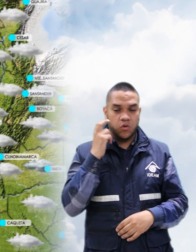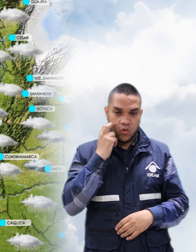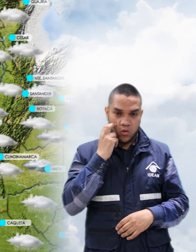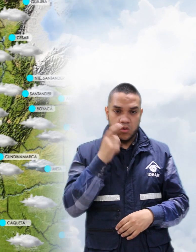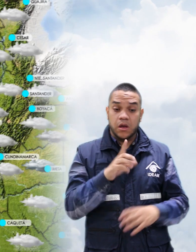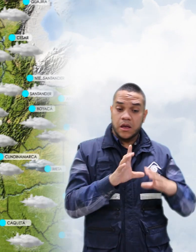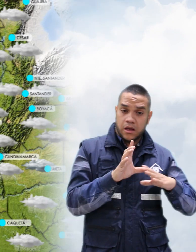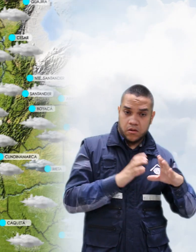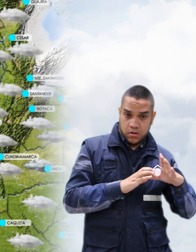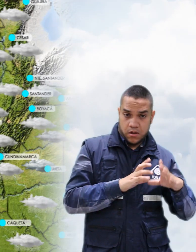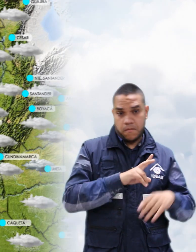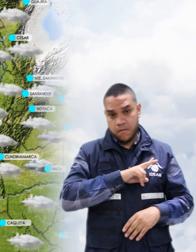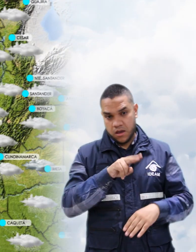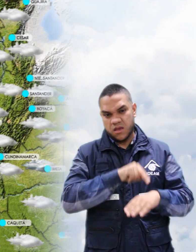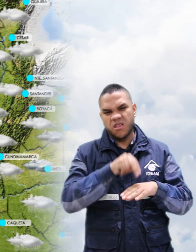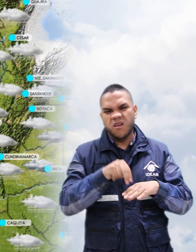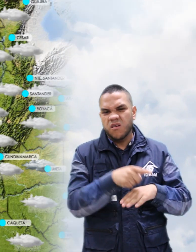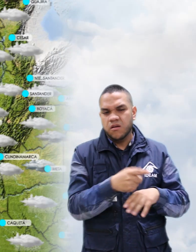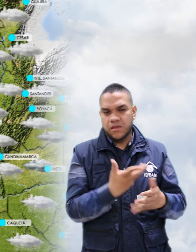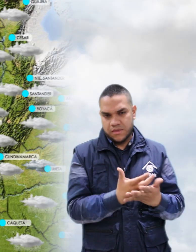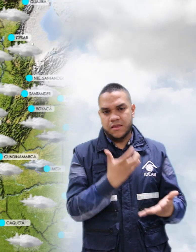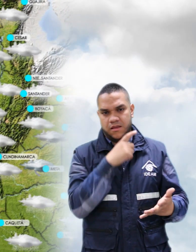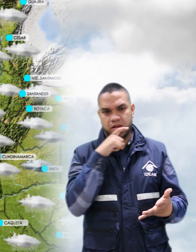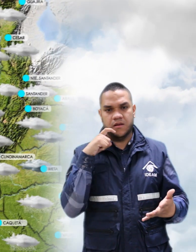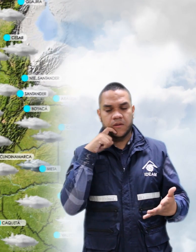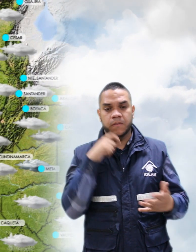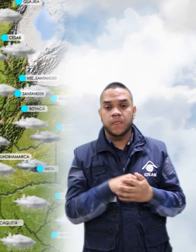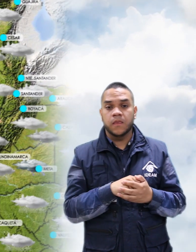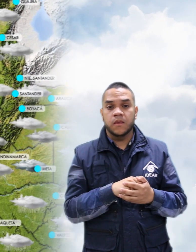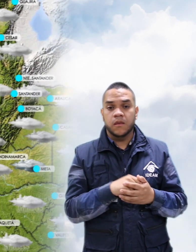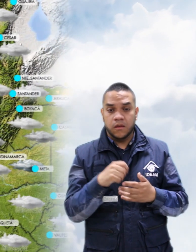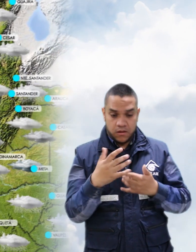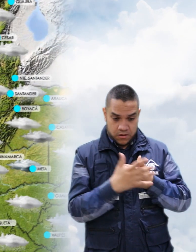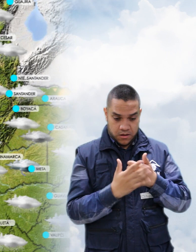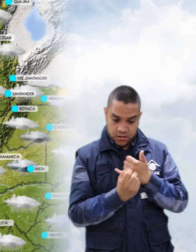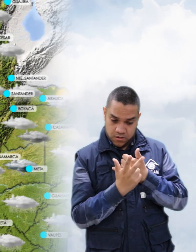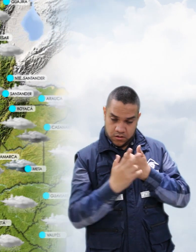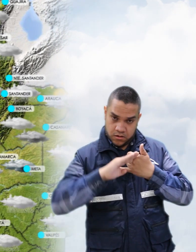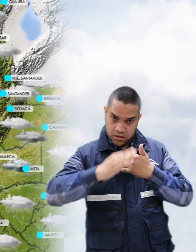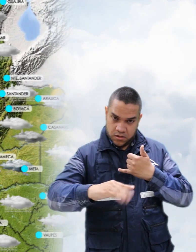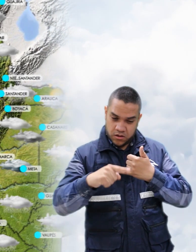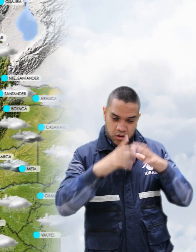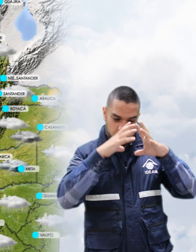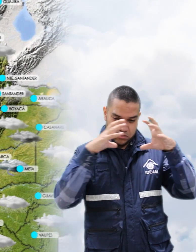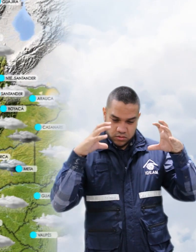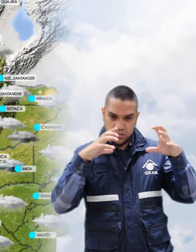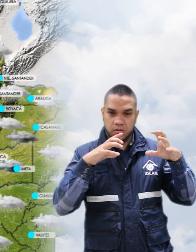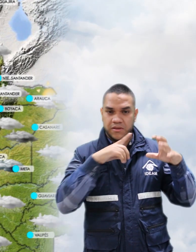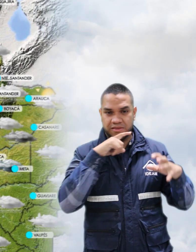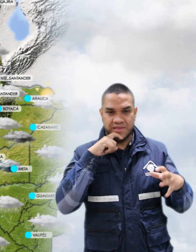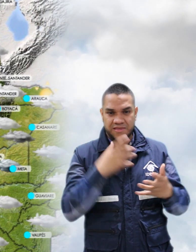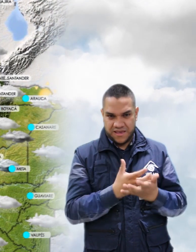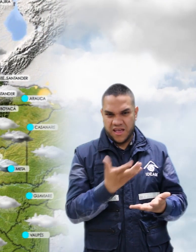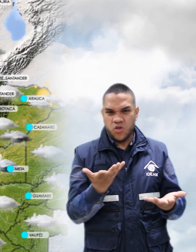sectores de Cauca, Valle y Nariño, condiciones secas. En la región Andina, condiciones nubrosas y secas hacia el norte, especialmente